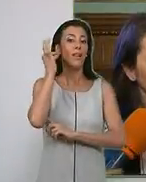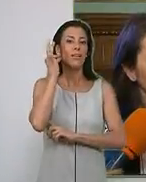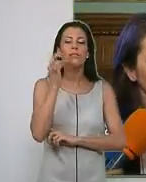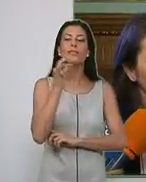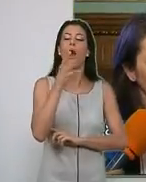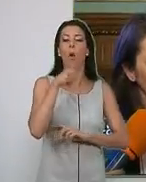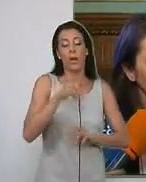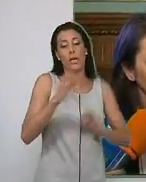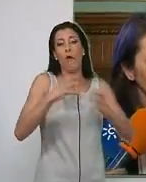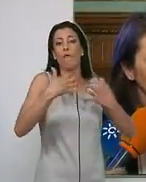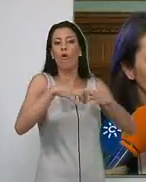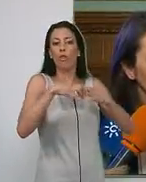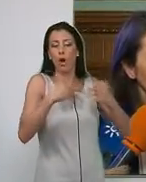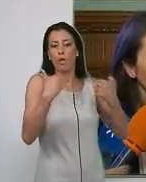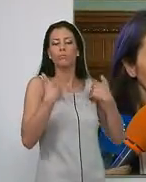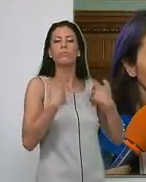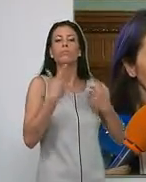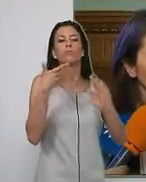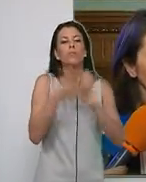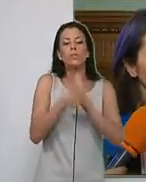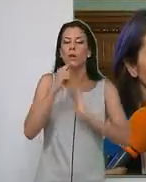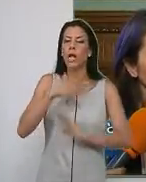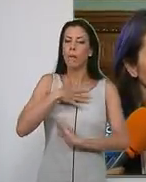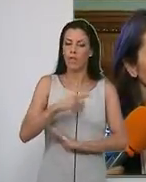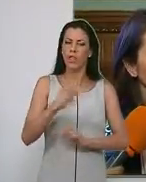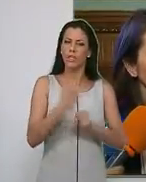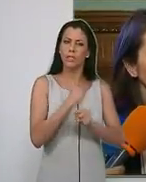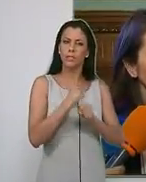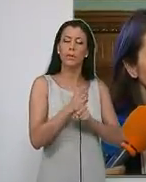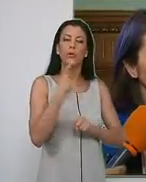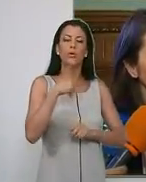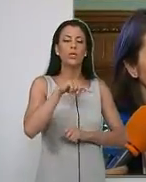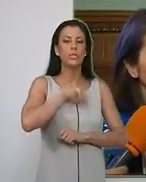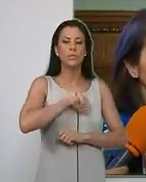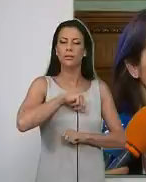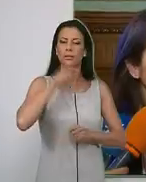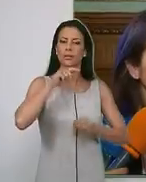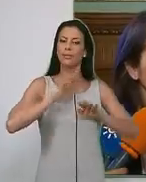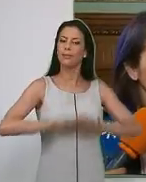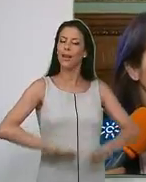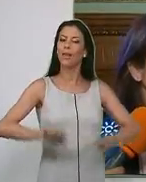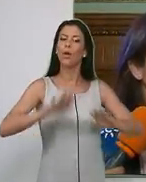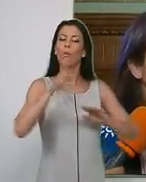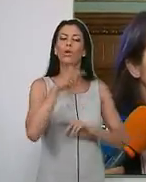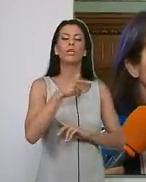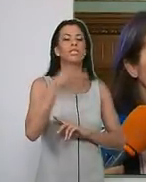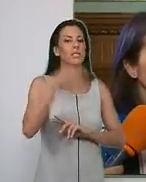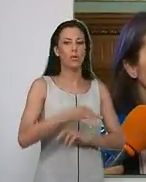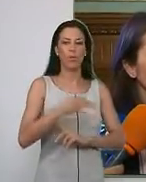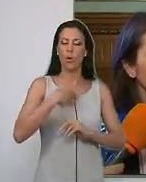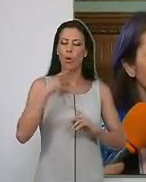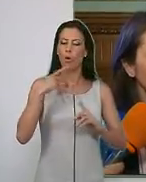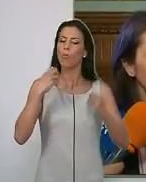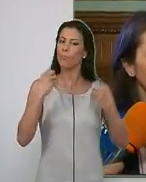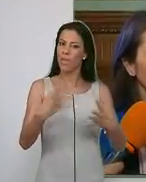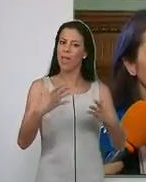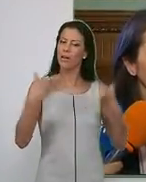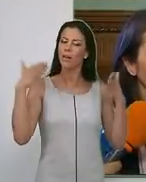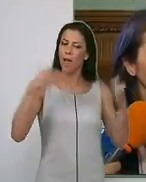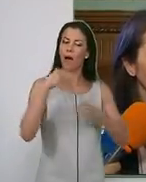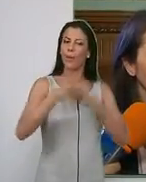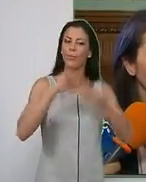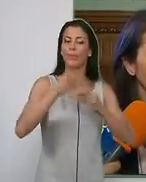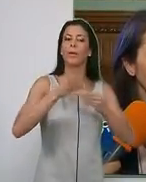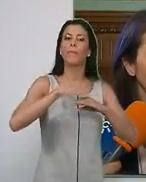subrayó su capacidad de trabajo... ...y dijo sentirse muy tranquilo porque será una buena regidora... ...que sabrá